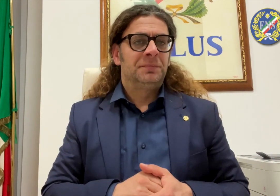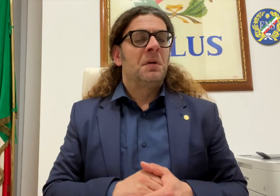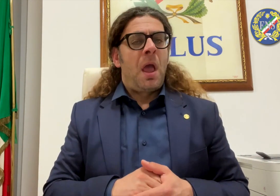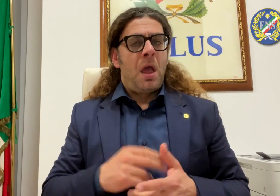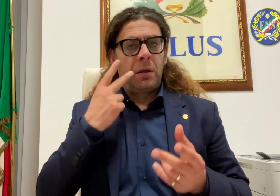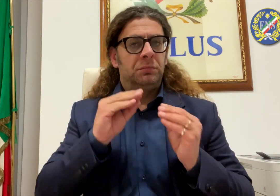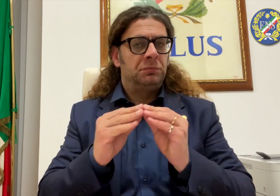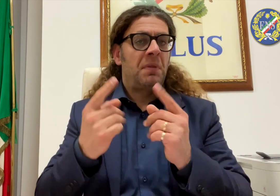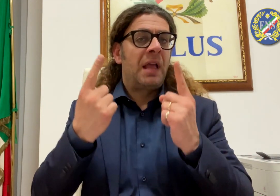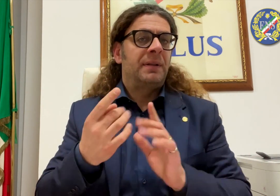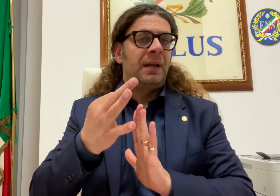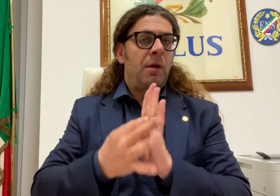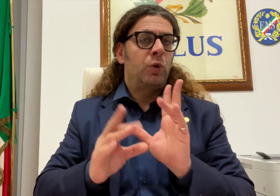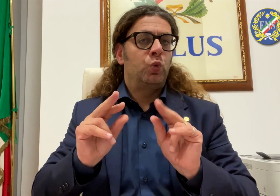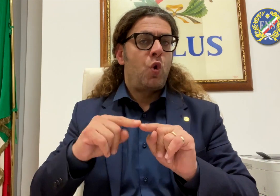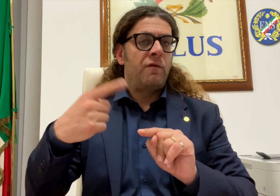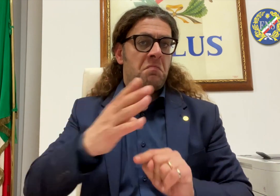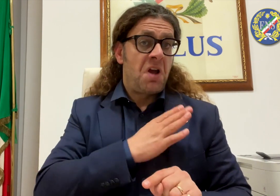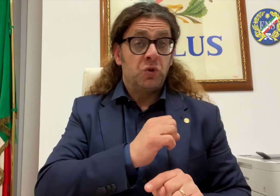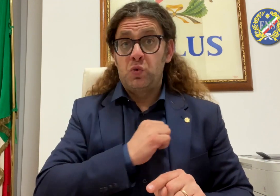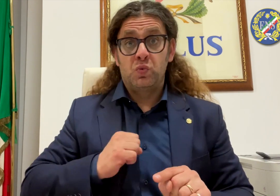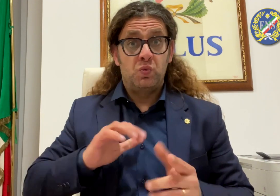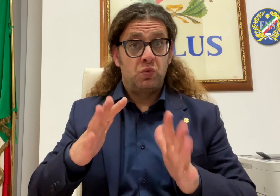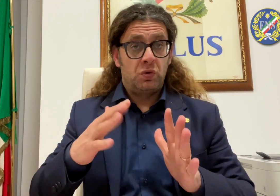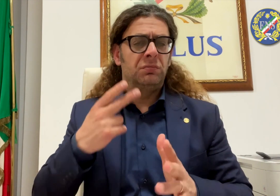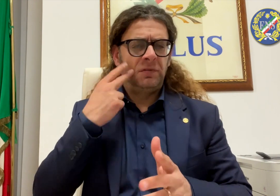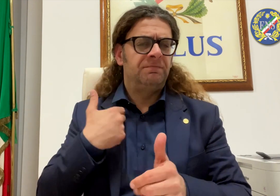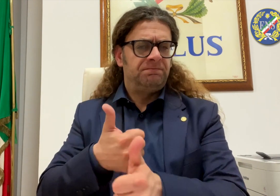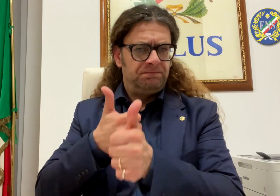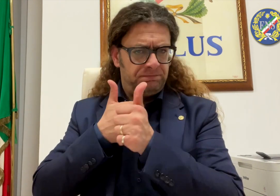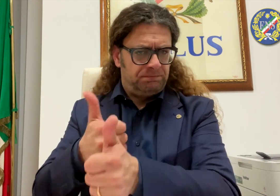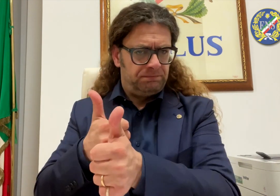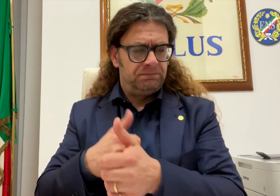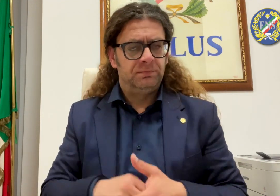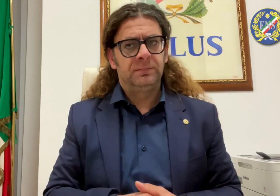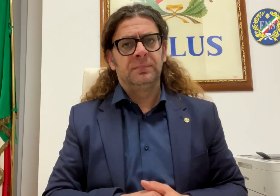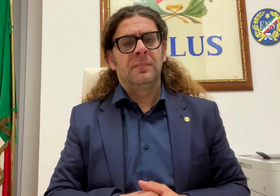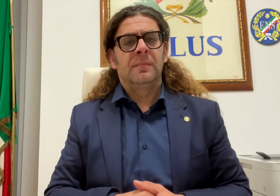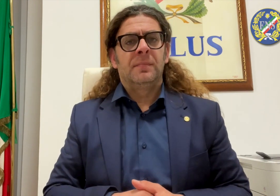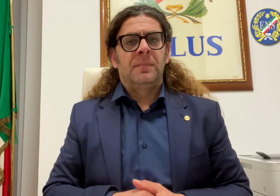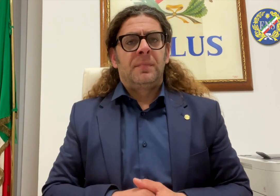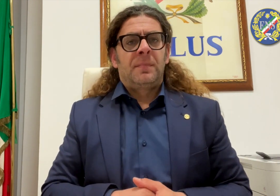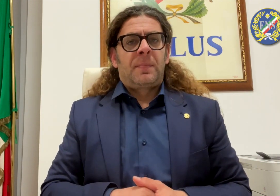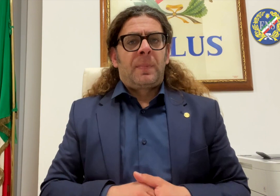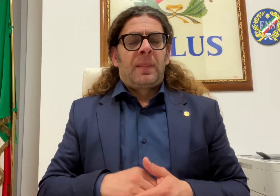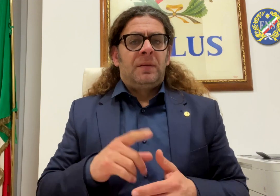saranno accorpati secondo quanto verrà disposto dalla Corte dei Conti. Ciò comporterà una riorganizzazione anche sulla base di